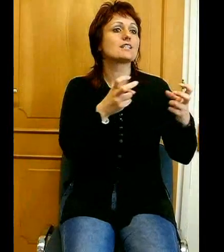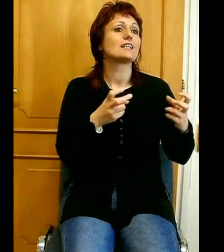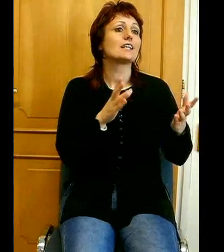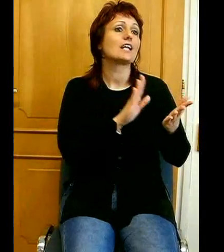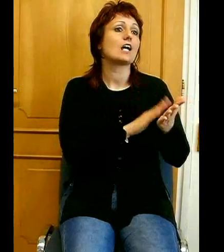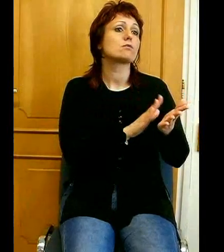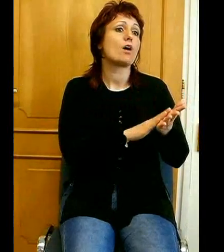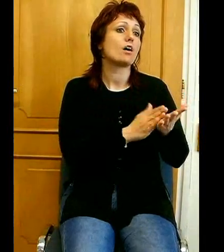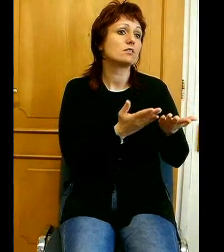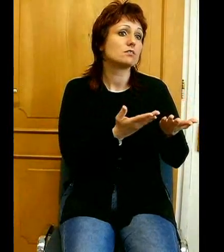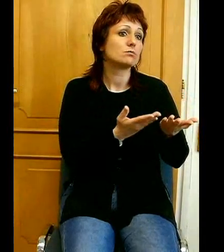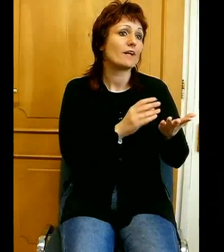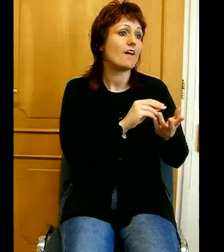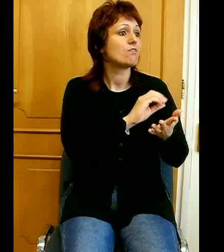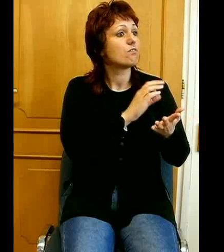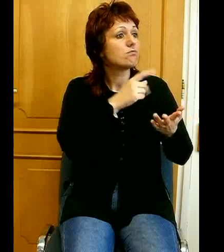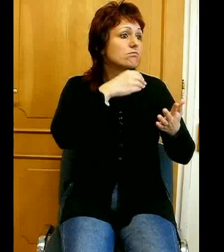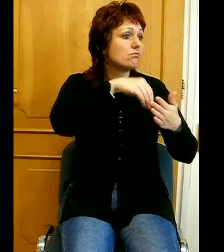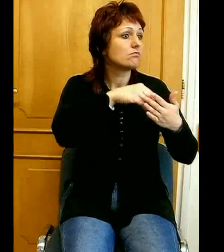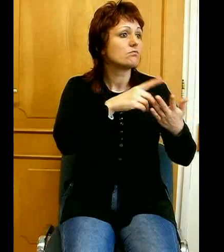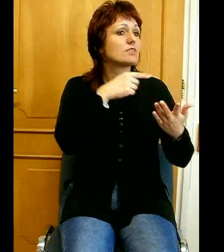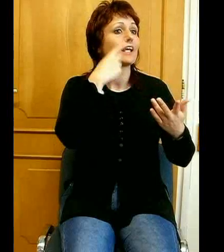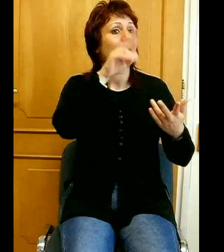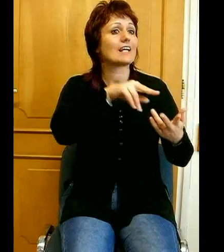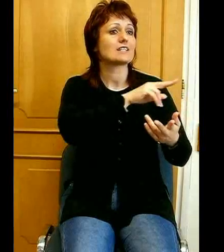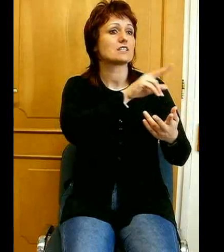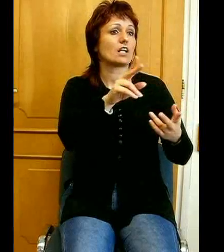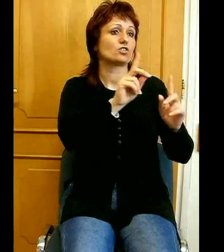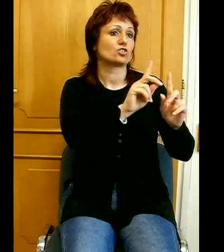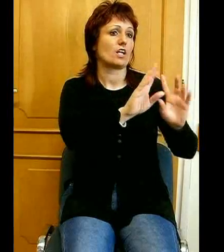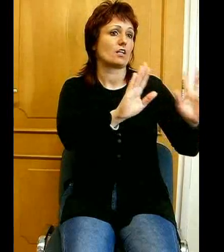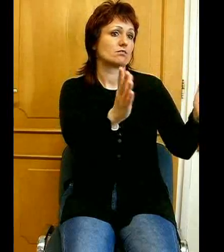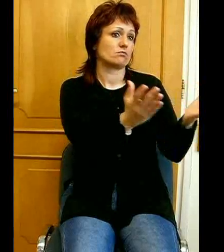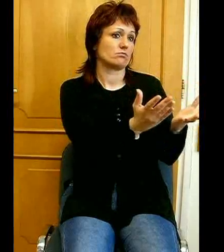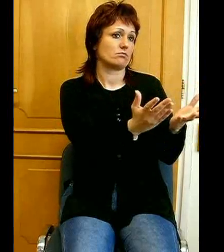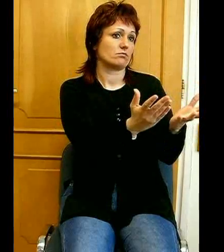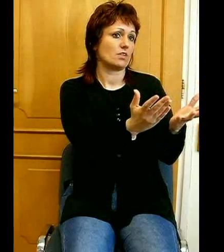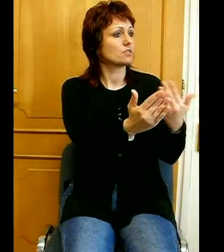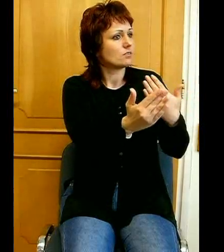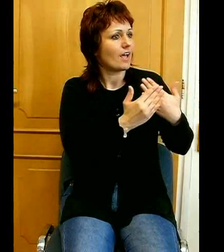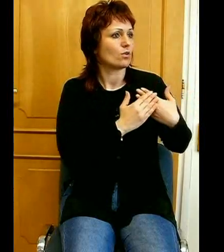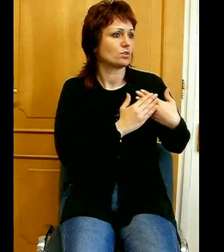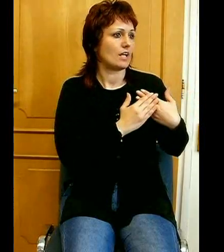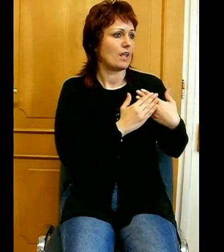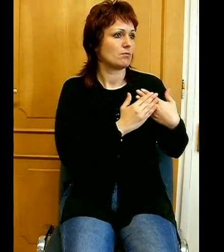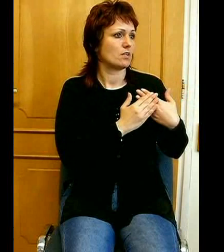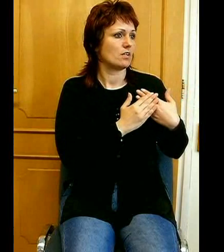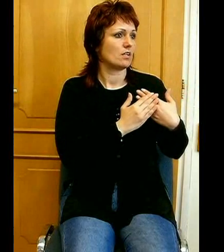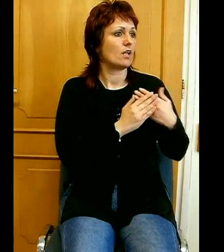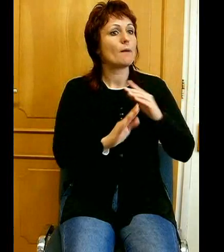keresztkénység állat. És minden keresztkén felekezetet tisztelünk, de azért mégiscsak a